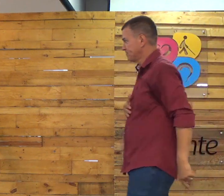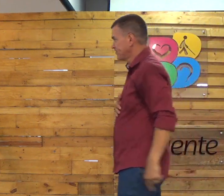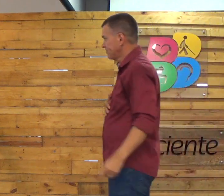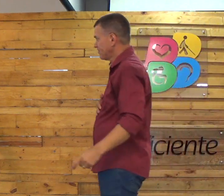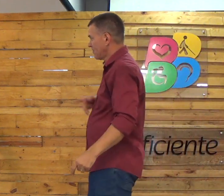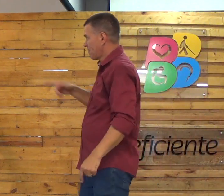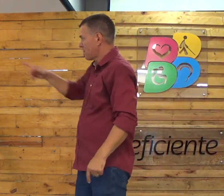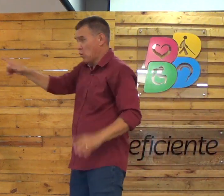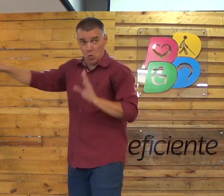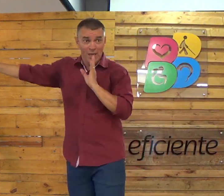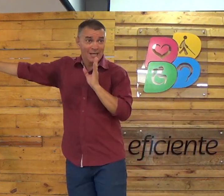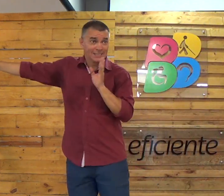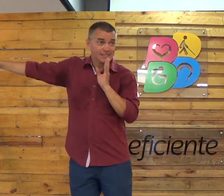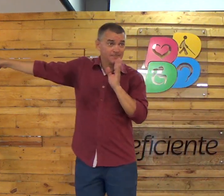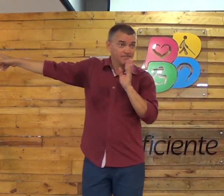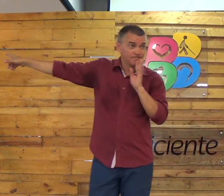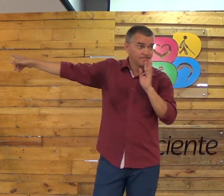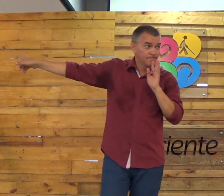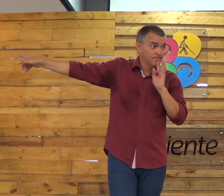só. Conhecem essa palavra?